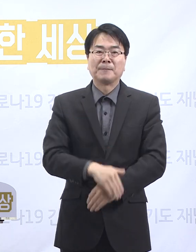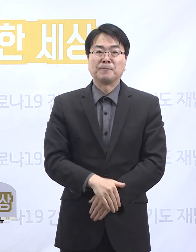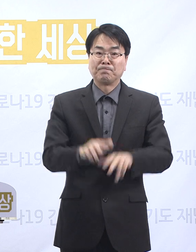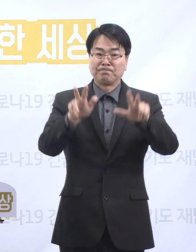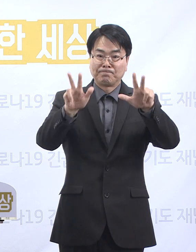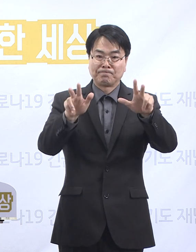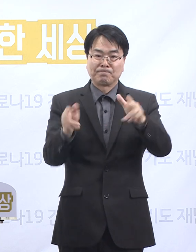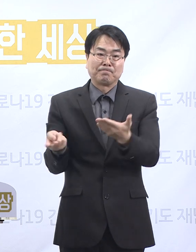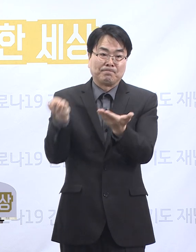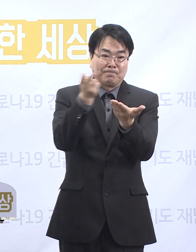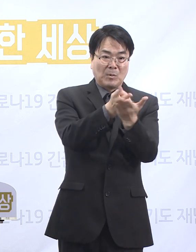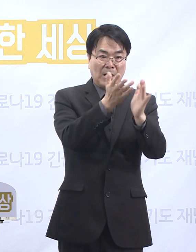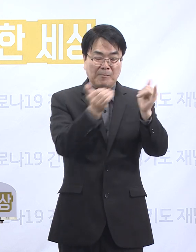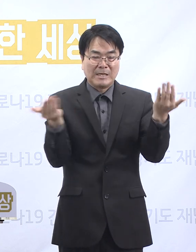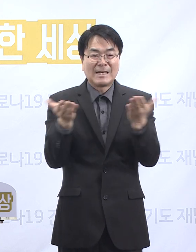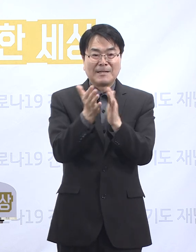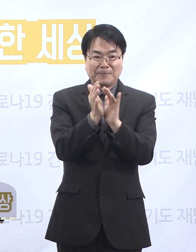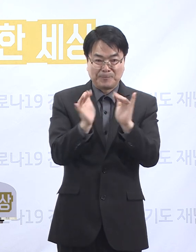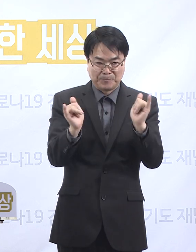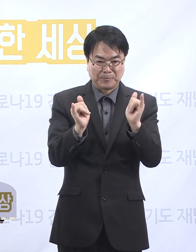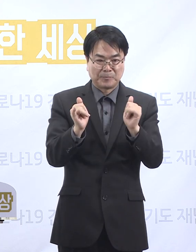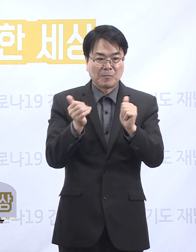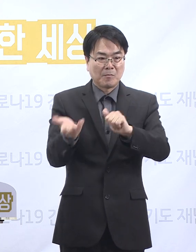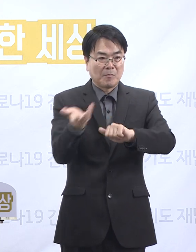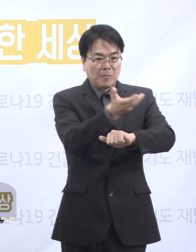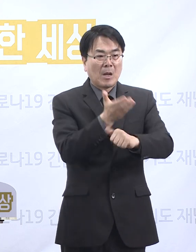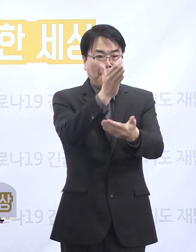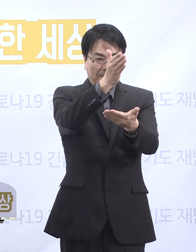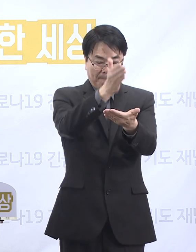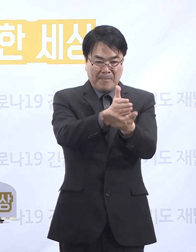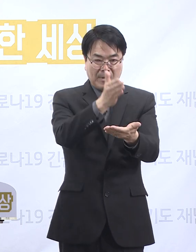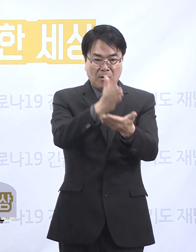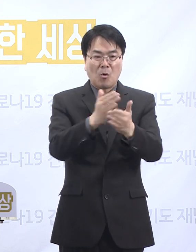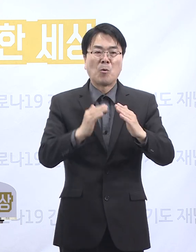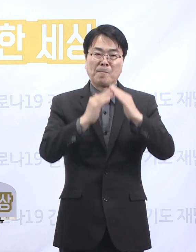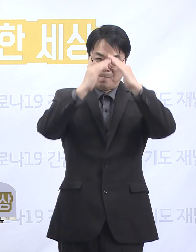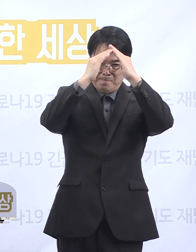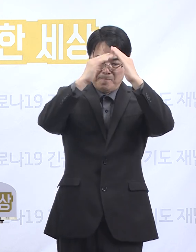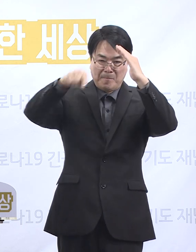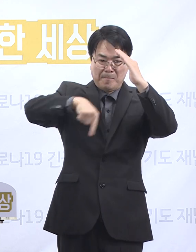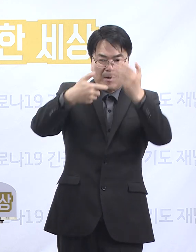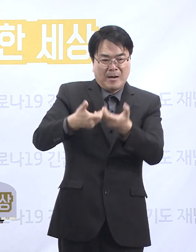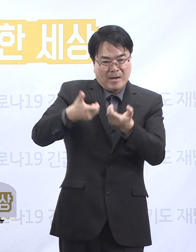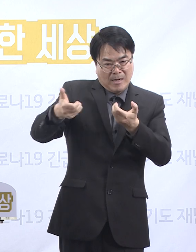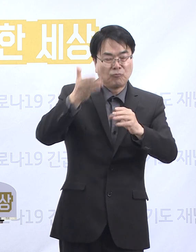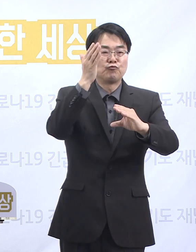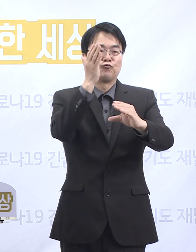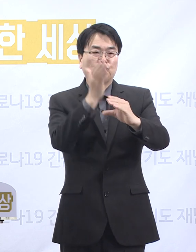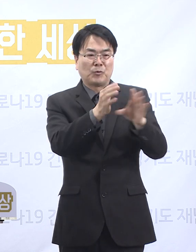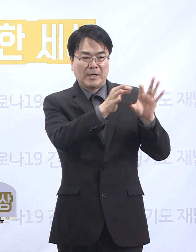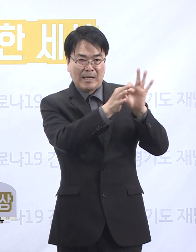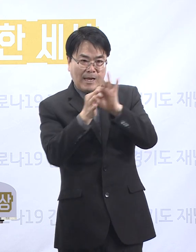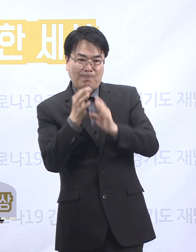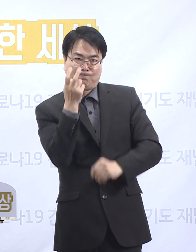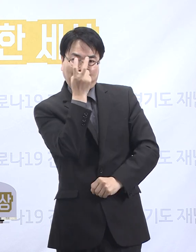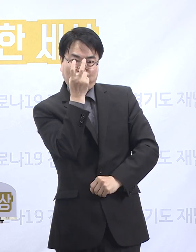현재 입소자 중 종사자에 대한 이동 제한 및 자가격리 실시 중으로 지속적으로 모니터링할 계획입니다.